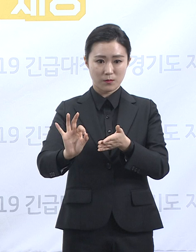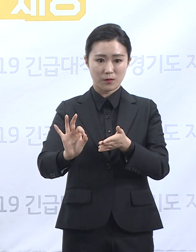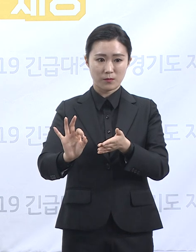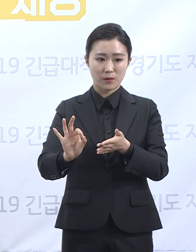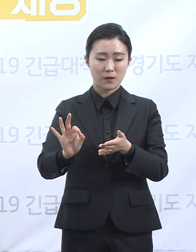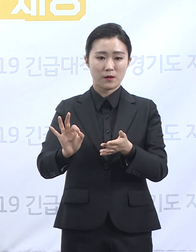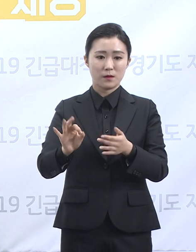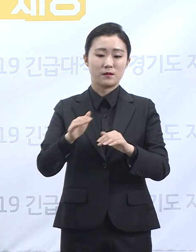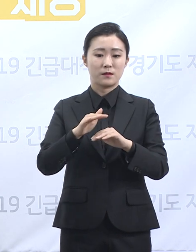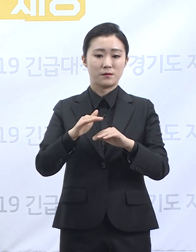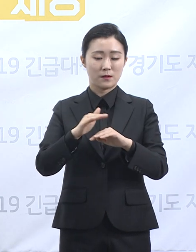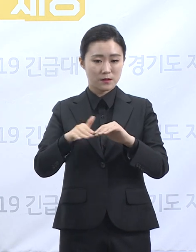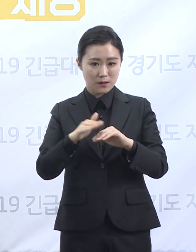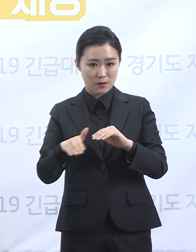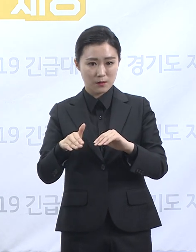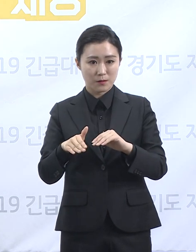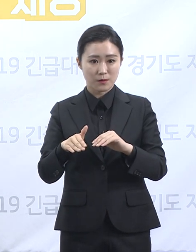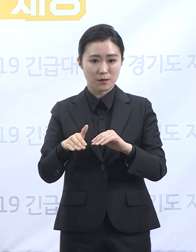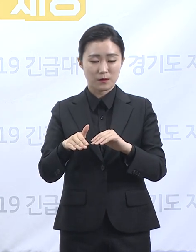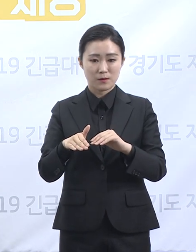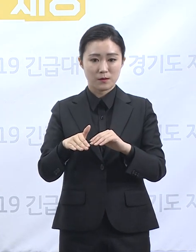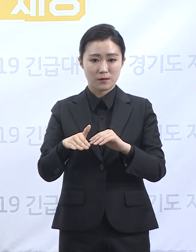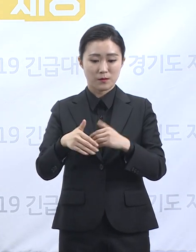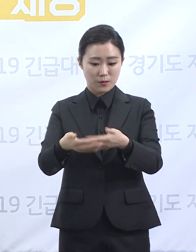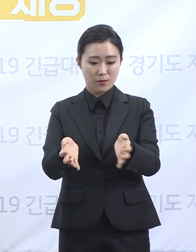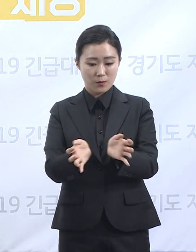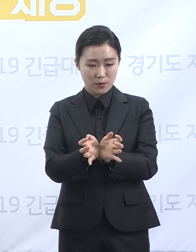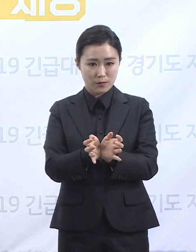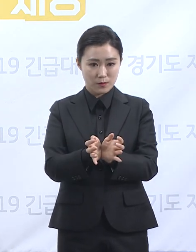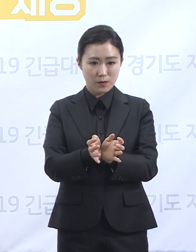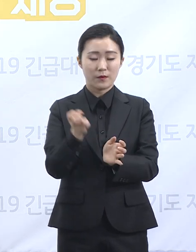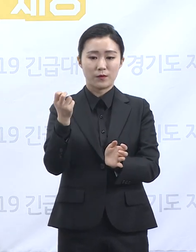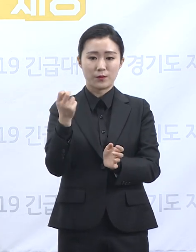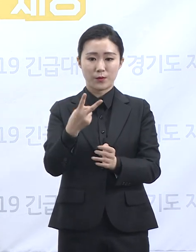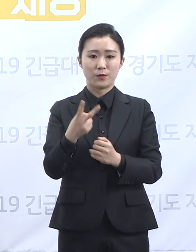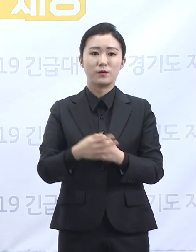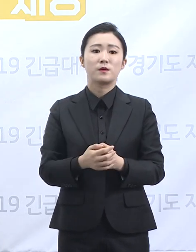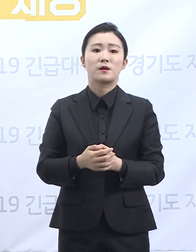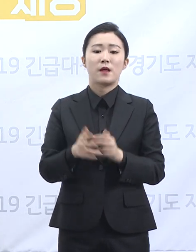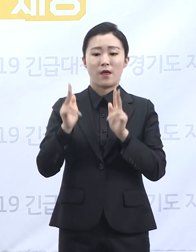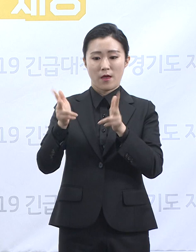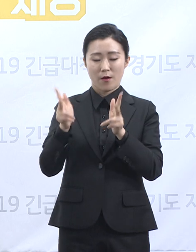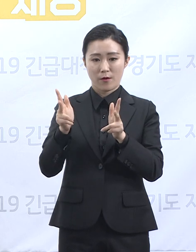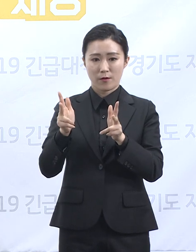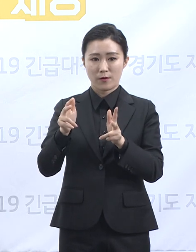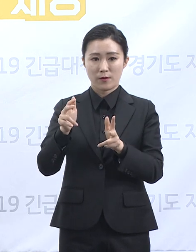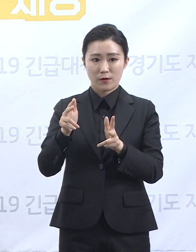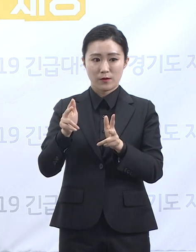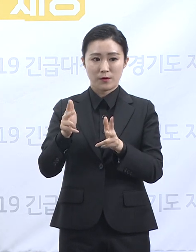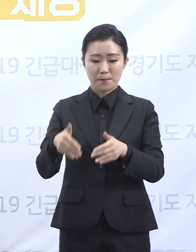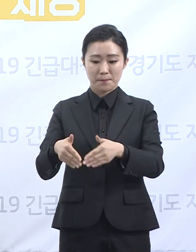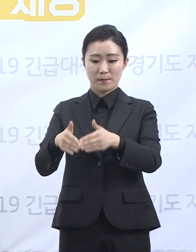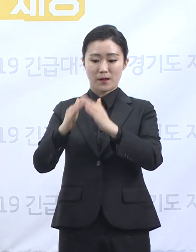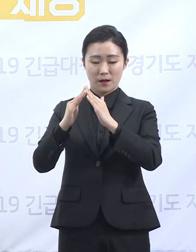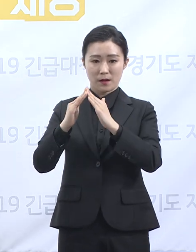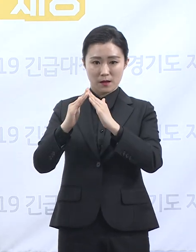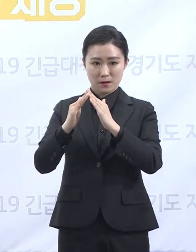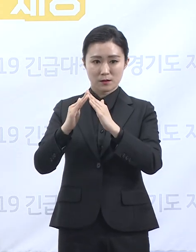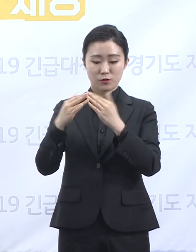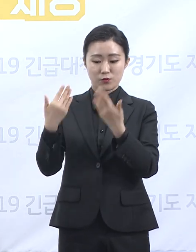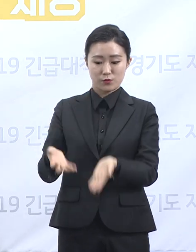33개를 16개 보건소에는 에어컨이 설치된 휴게용 컨테이너를 26개 이상 지원하기로